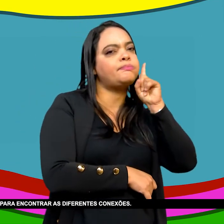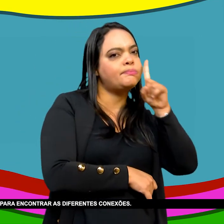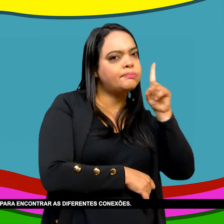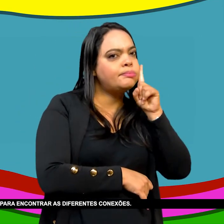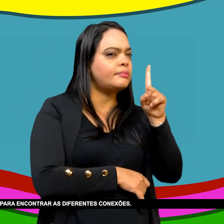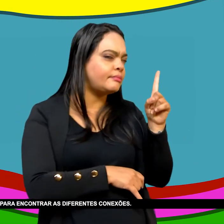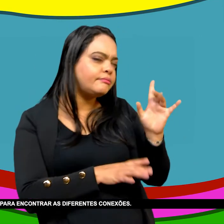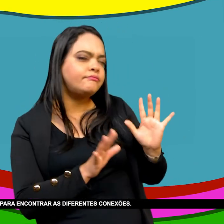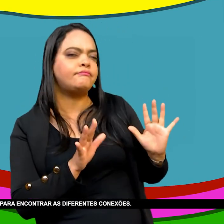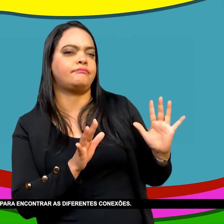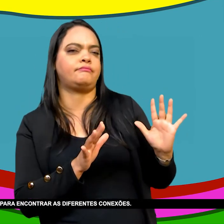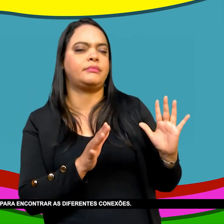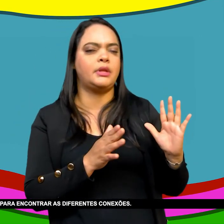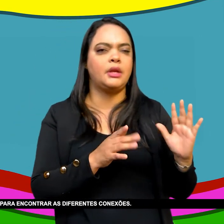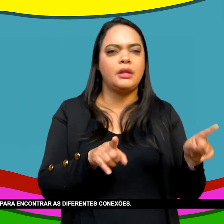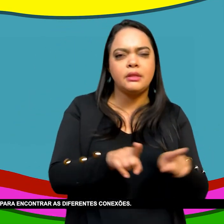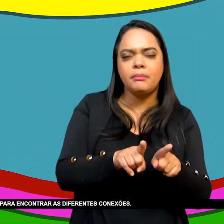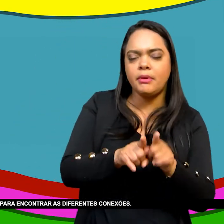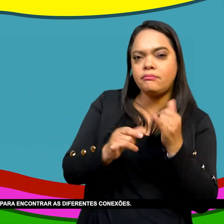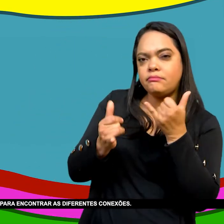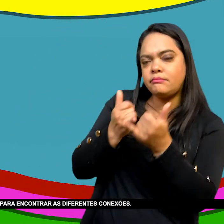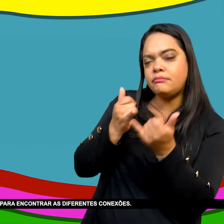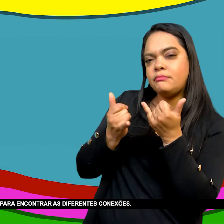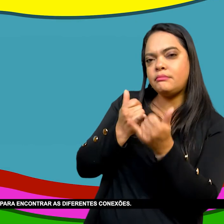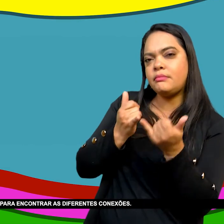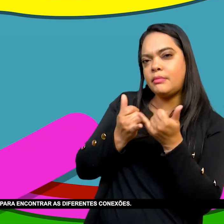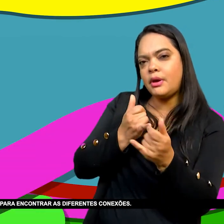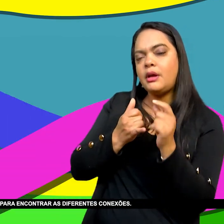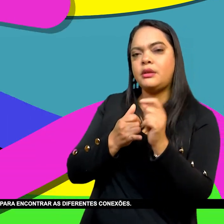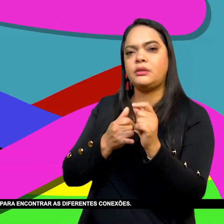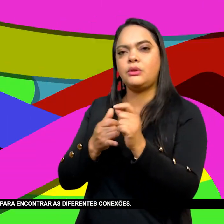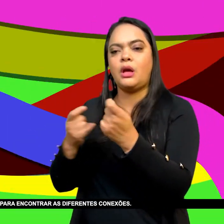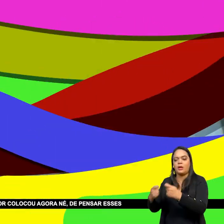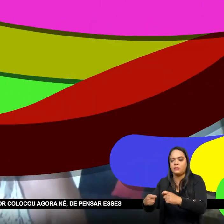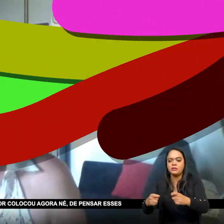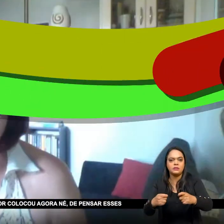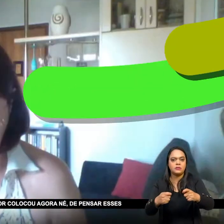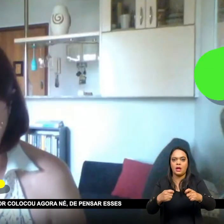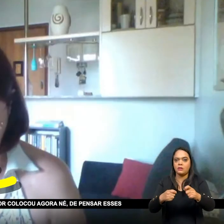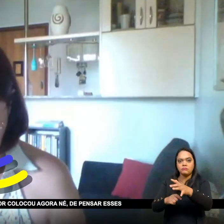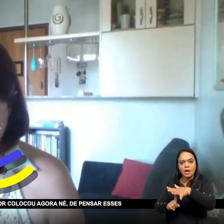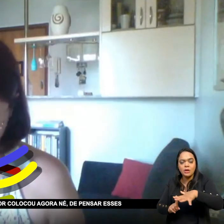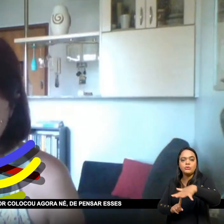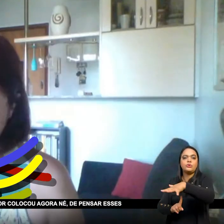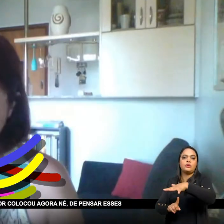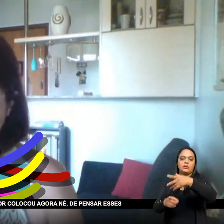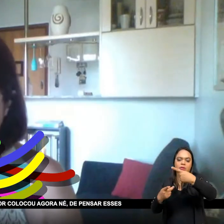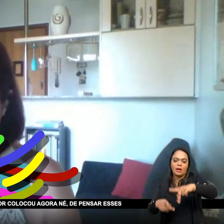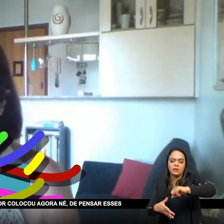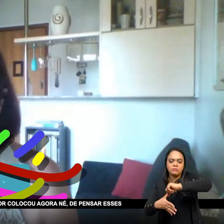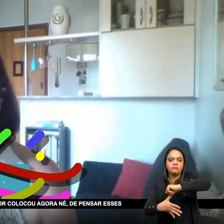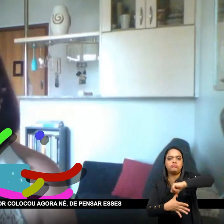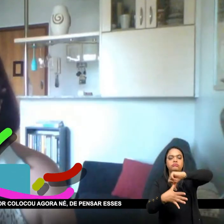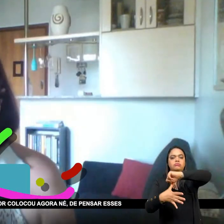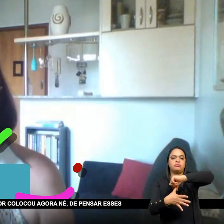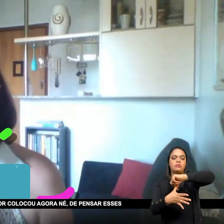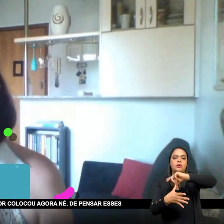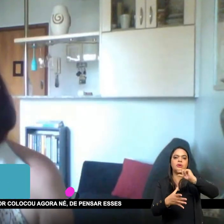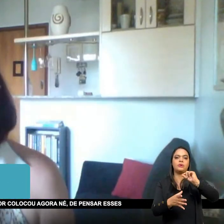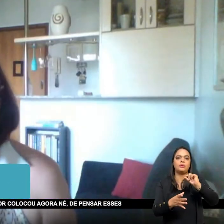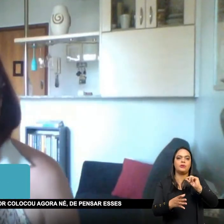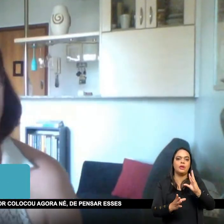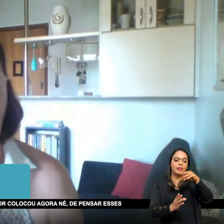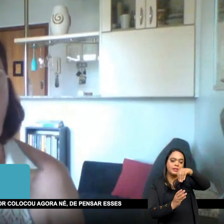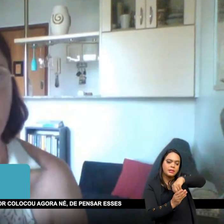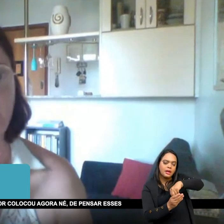Você fica mais livre Para encontrar As diferentes conexões Pensando nessa questão Das conexões Que o